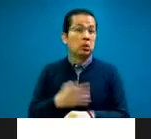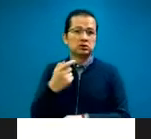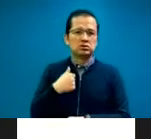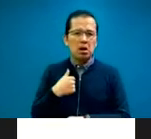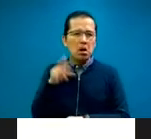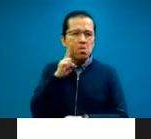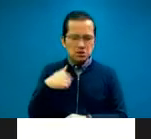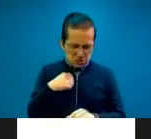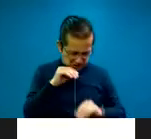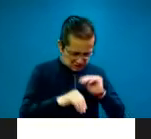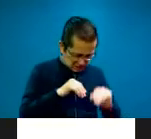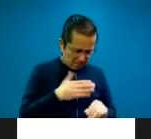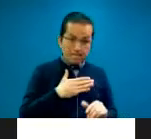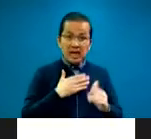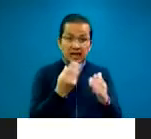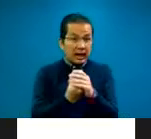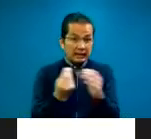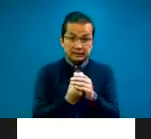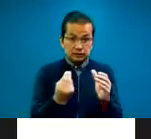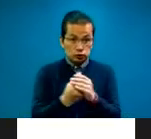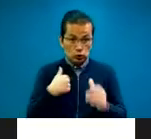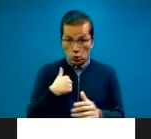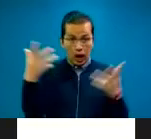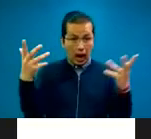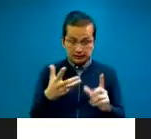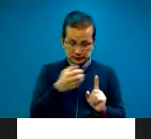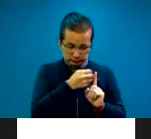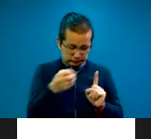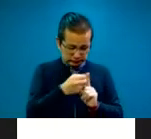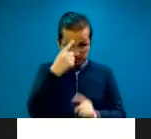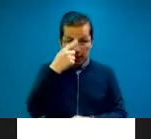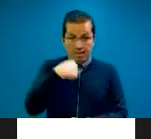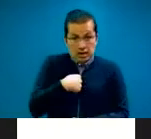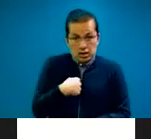para beneficio propio, sino para enseñarlas a otros intérpretes.